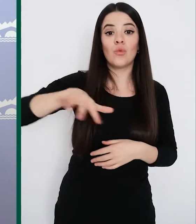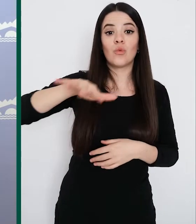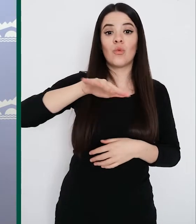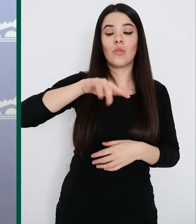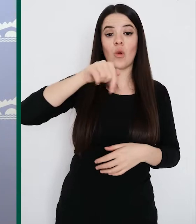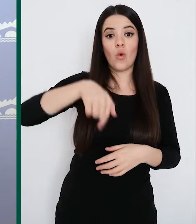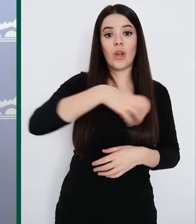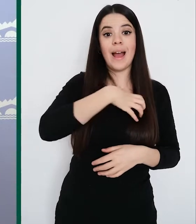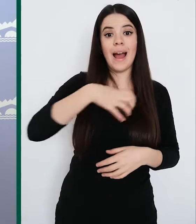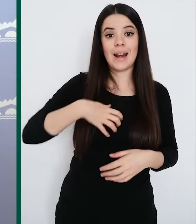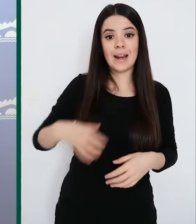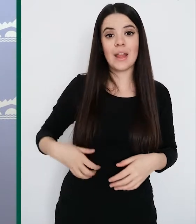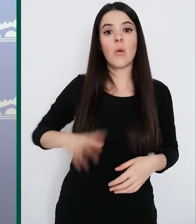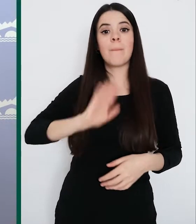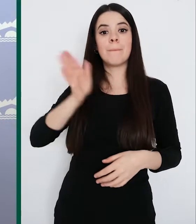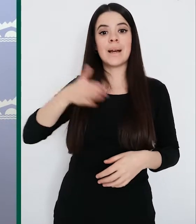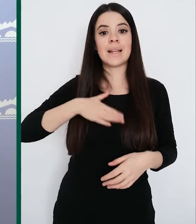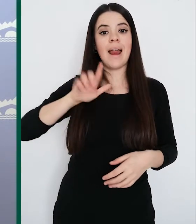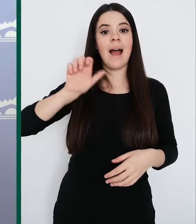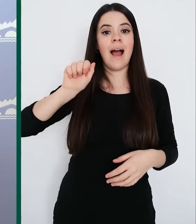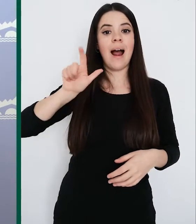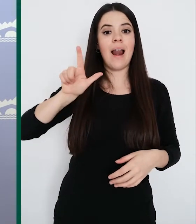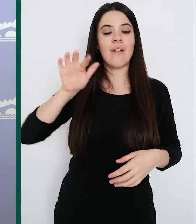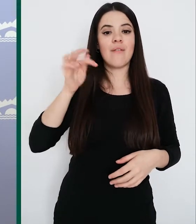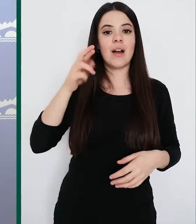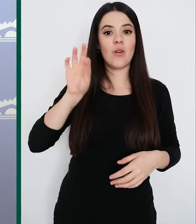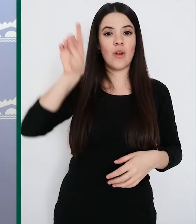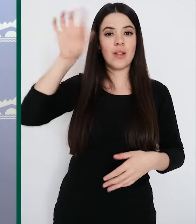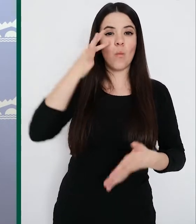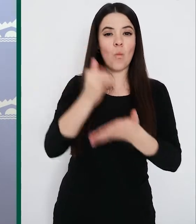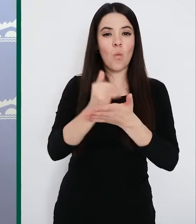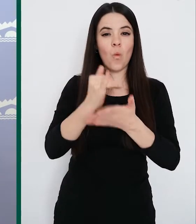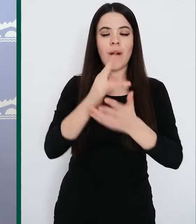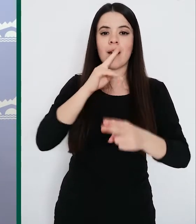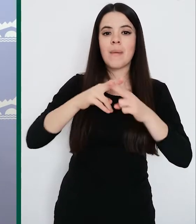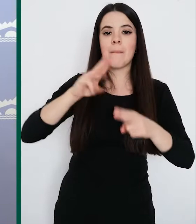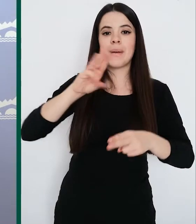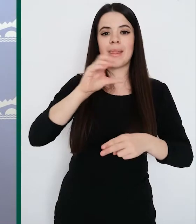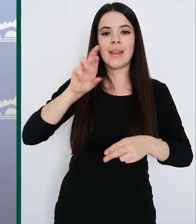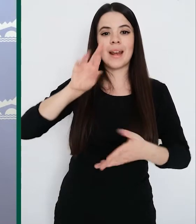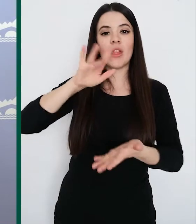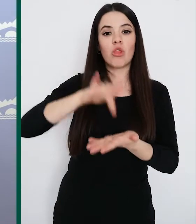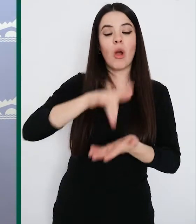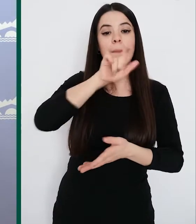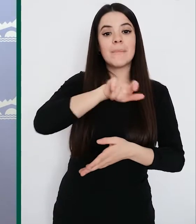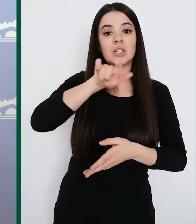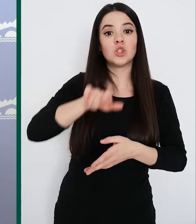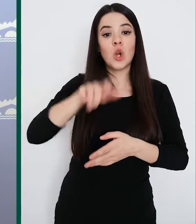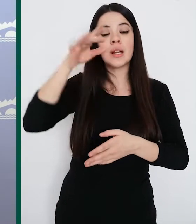en Alfaro. Allí se realizarán pruebas PCR, pruebas diagnósticas PCR a las personas que sean citadas previamente por